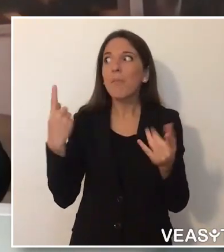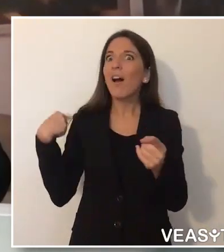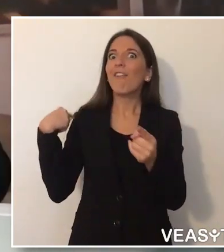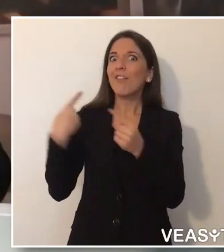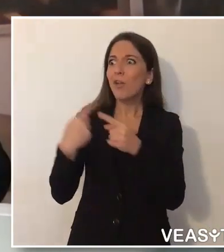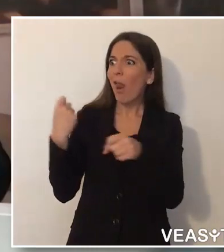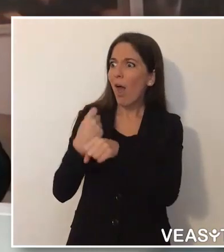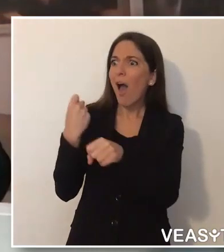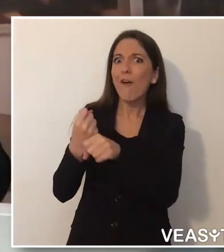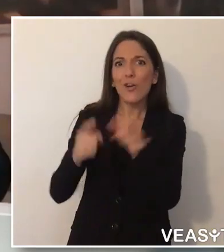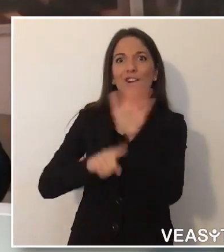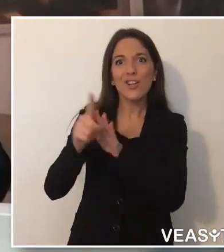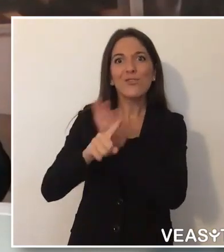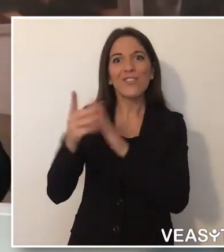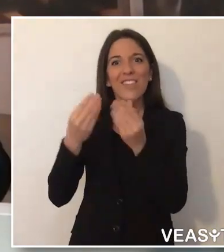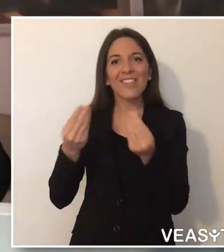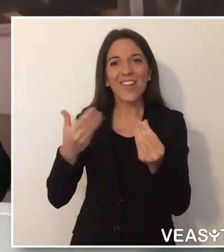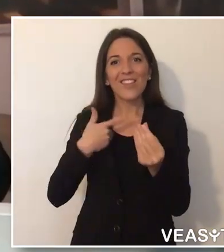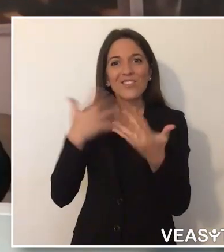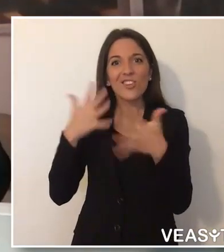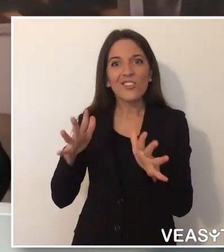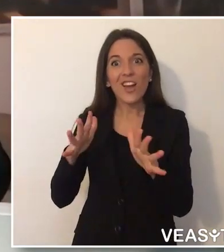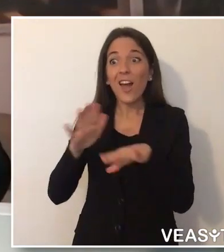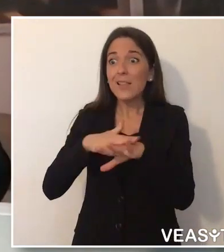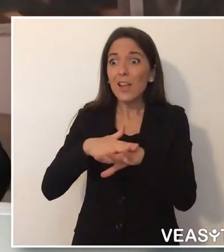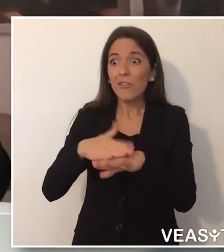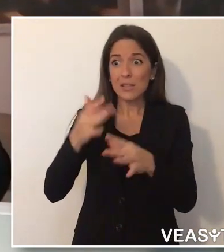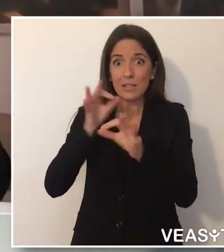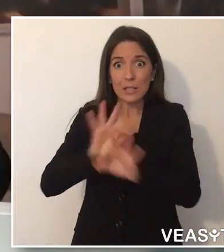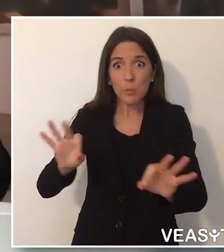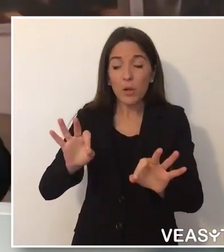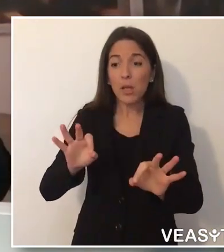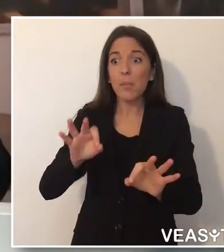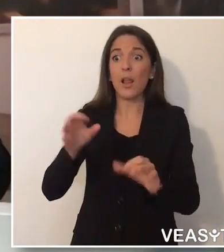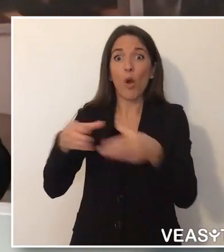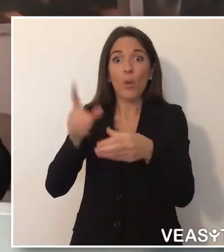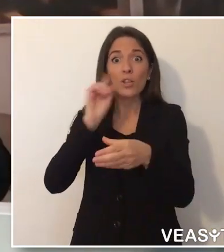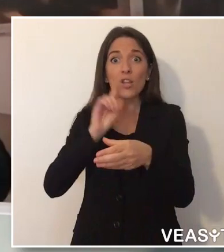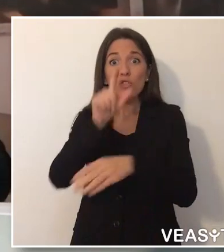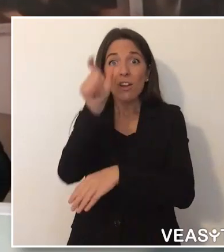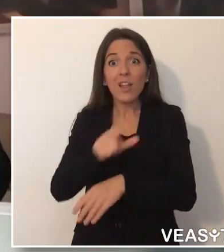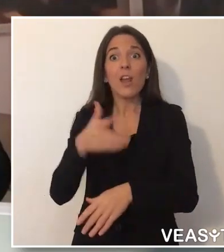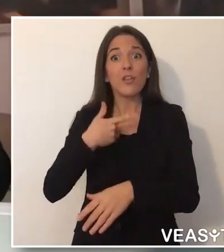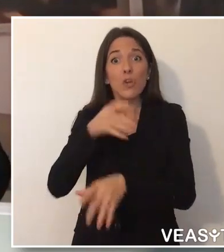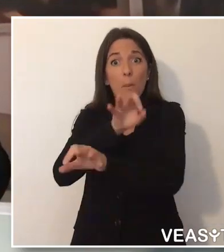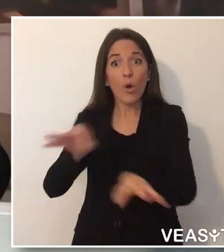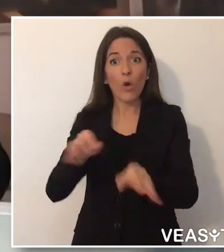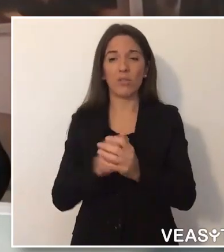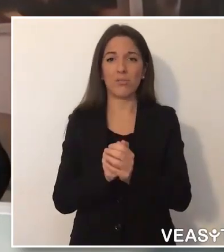ma ancora non attuata appieno. Ma molto è già stato fatto in questi